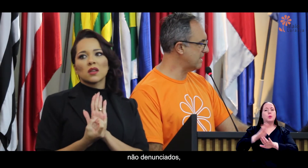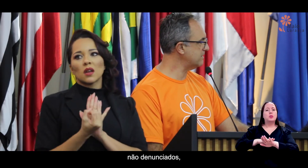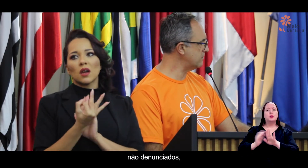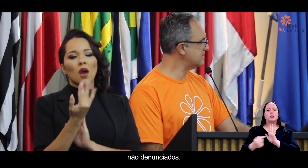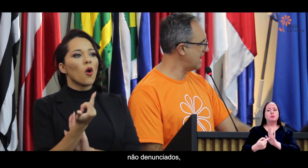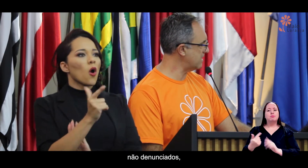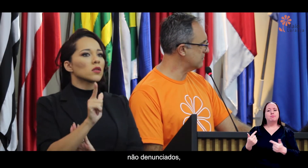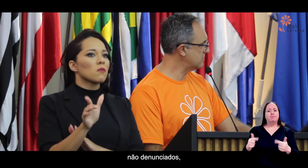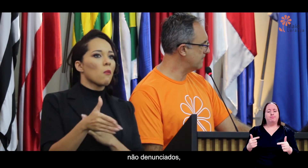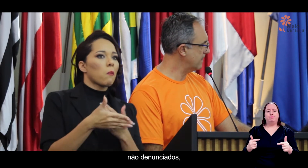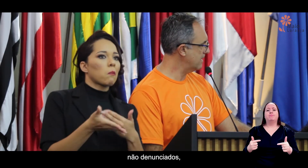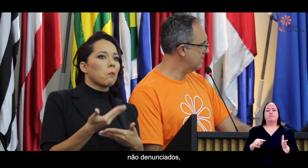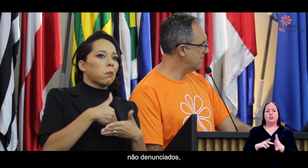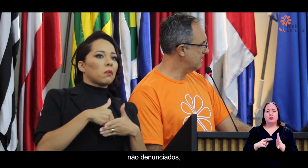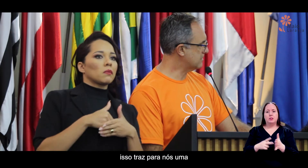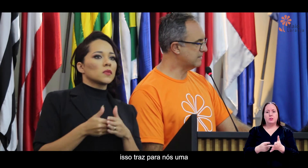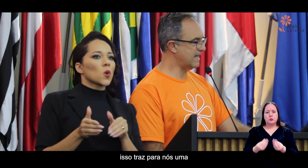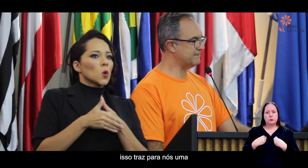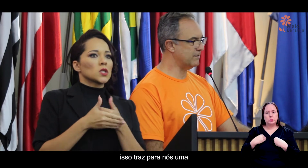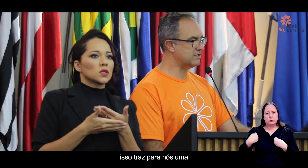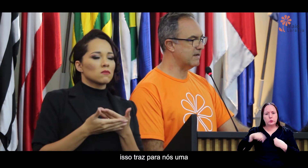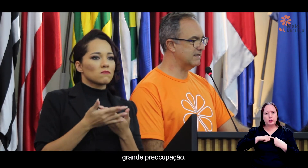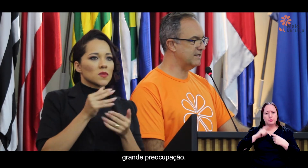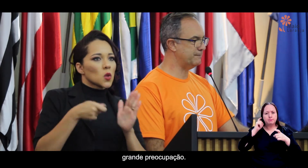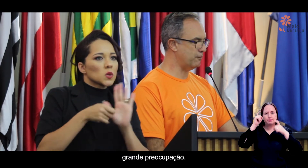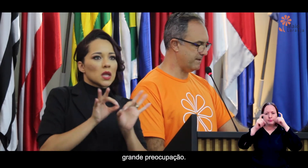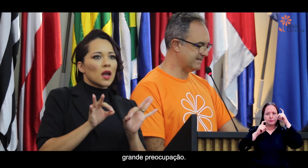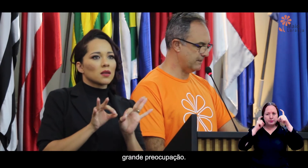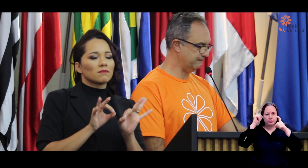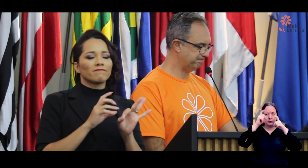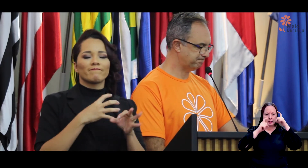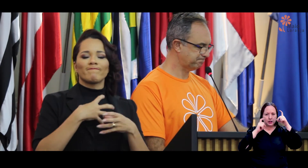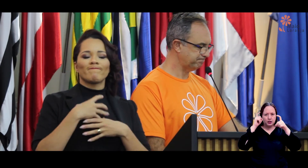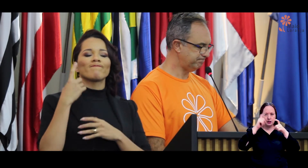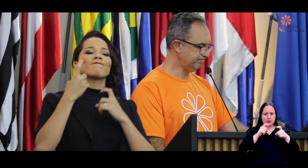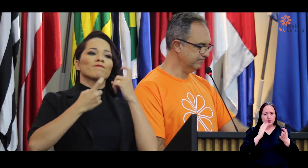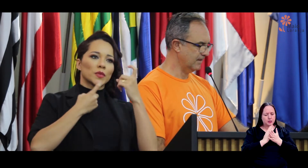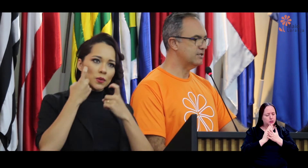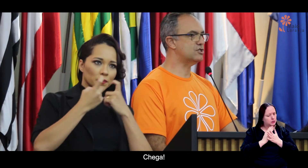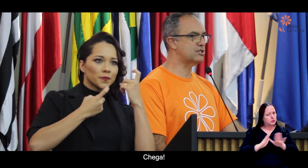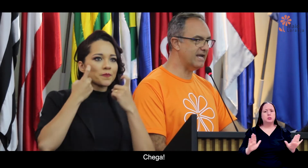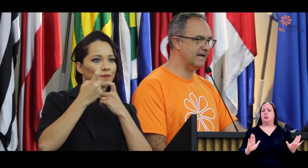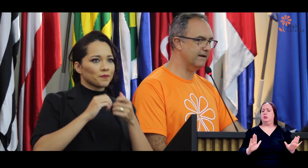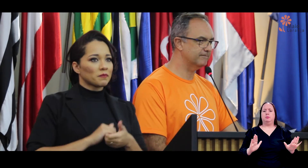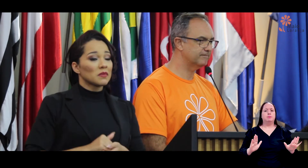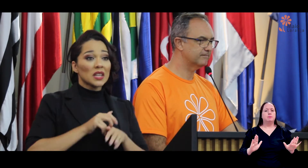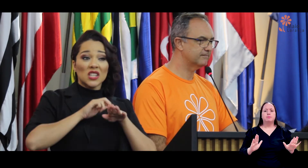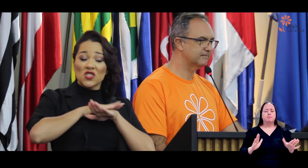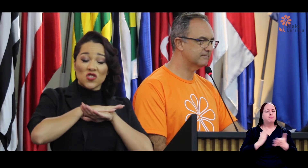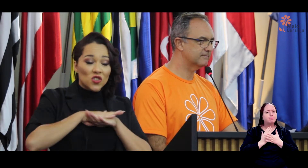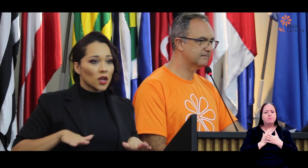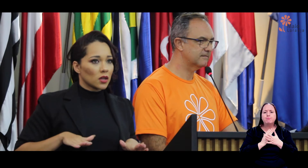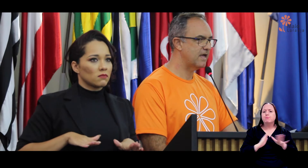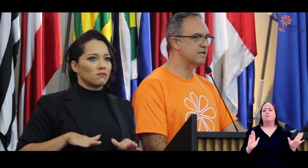de outros não denunciados, isso traz para nós uma grande preocupação. Chega!